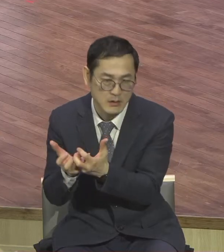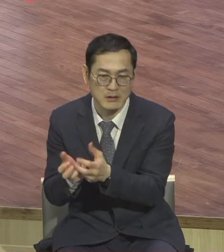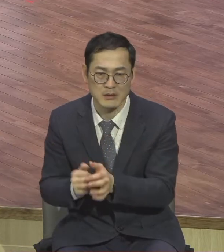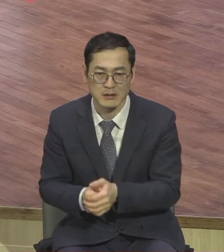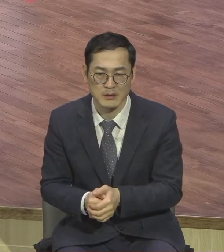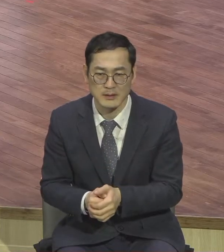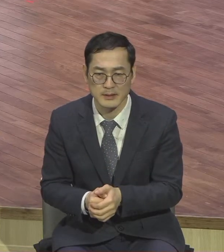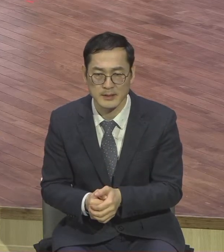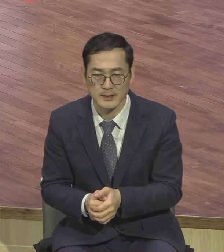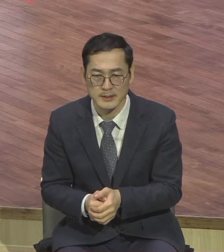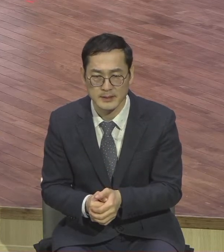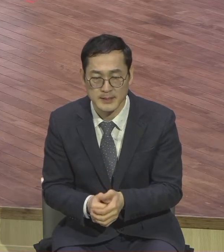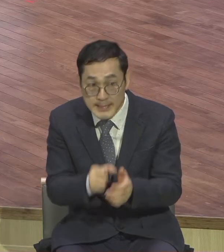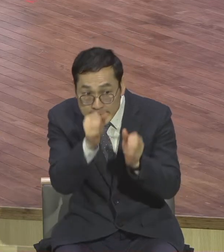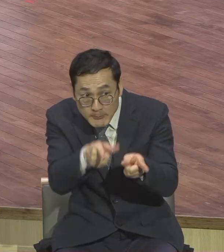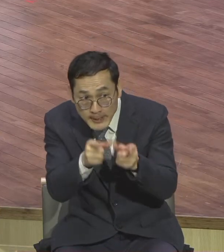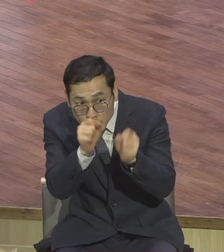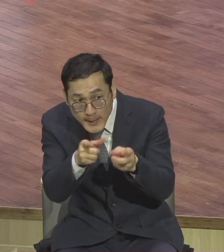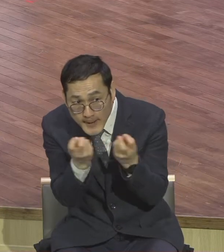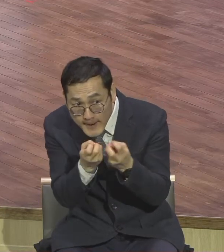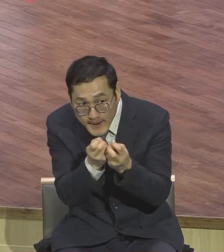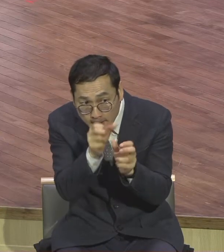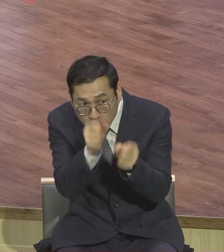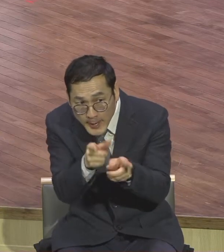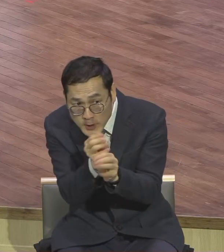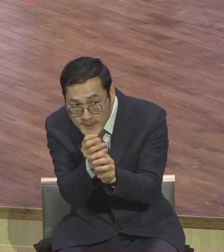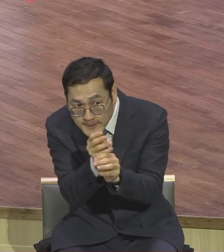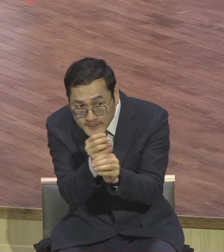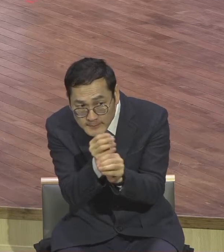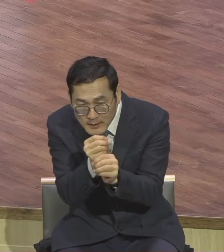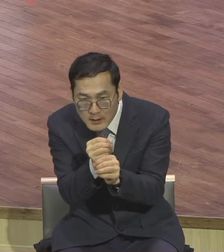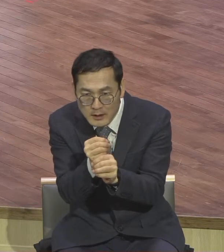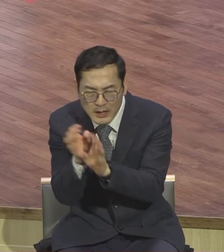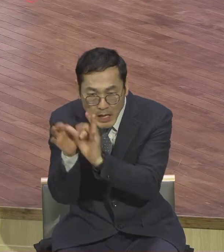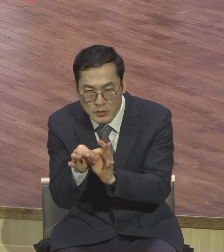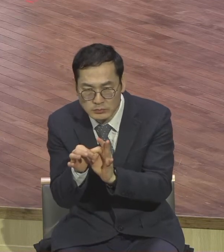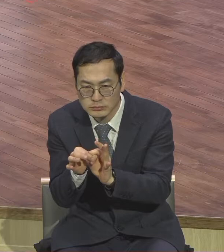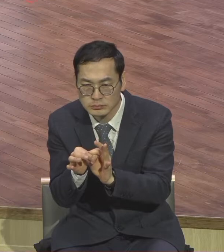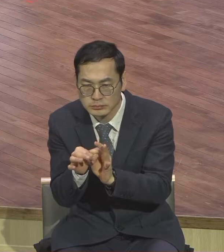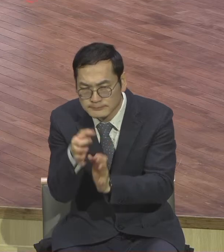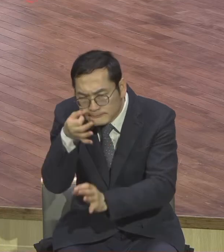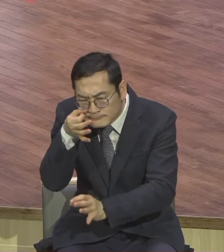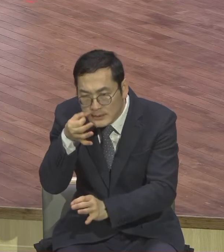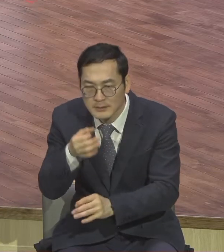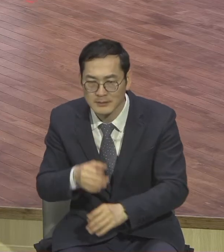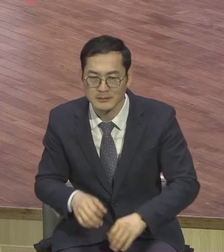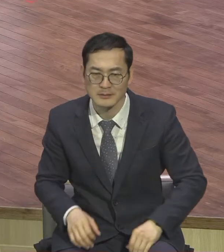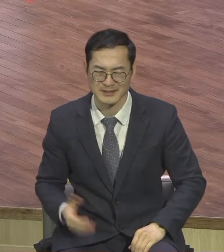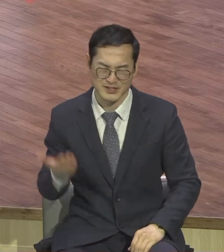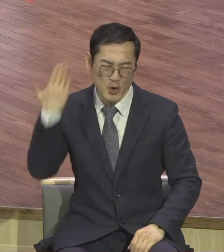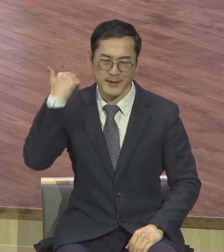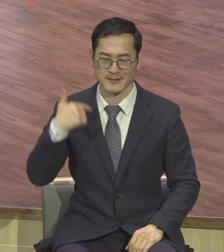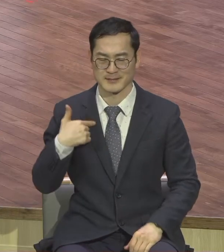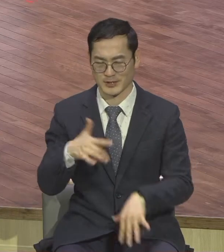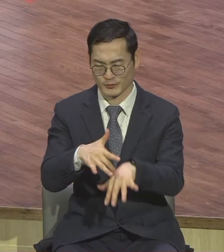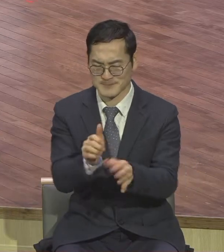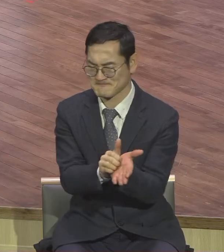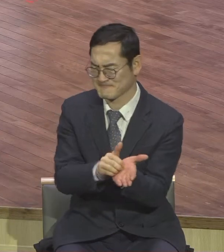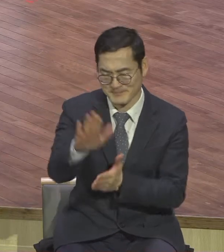꽉 찼습니다 갈 데가 없습니다 내가 귀신 쫓아보니까 귀신이 한